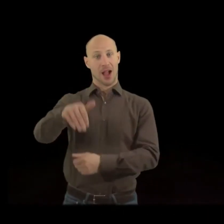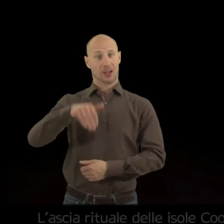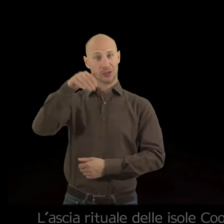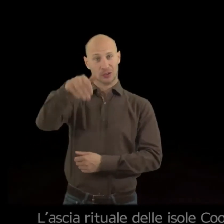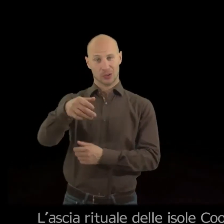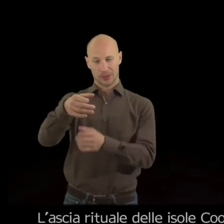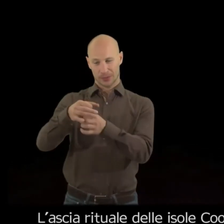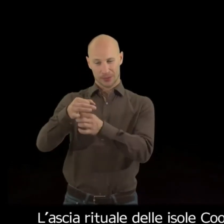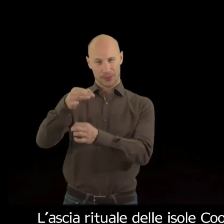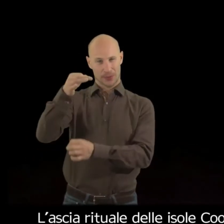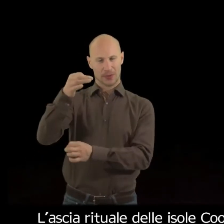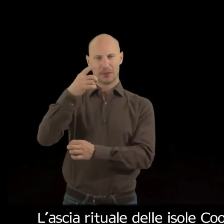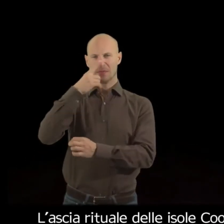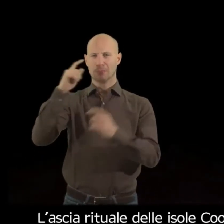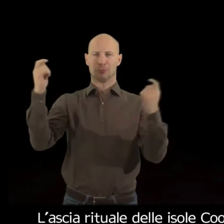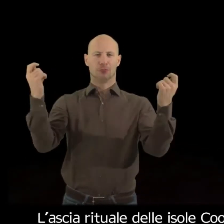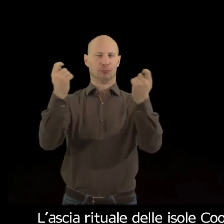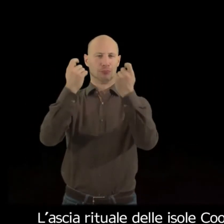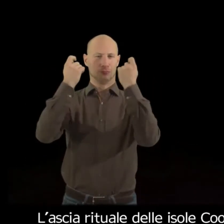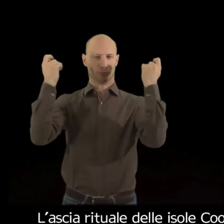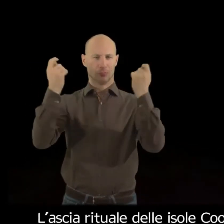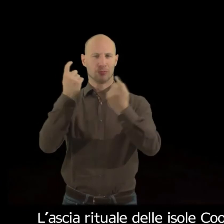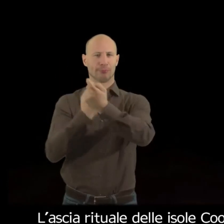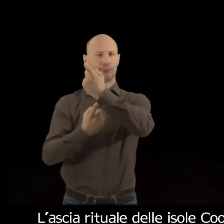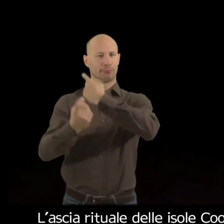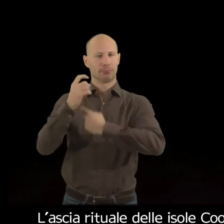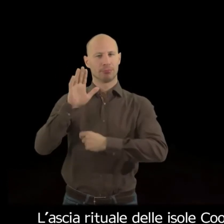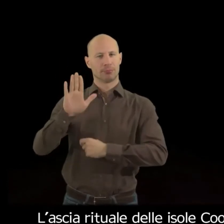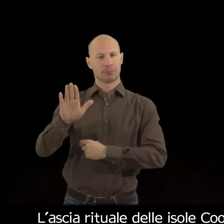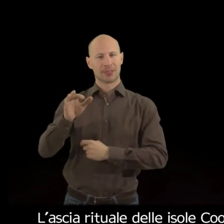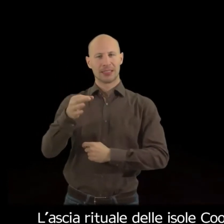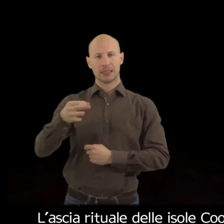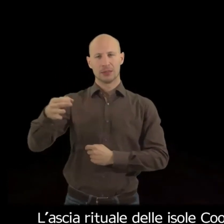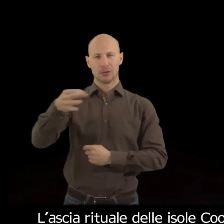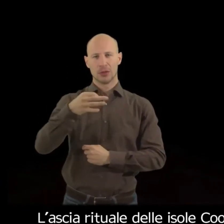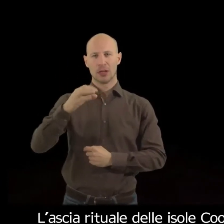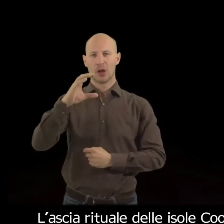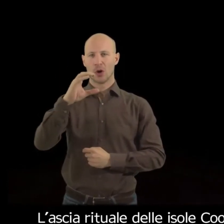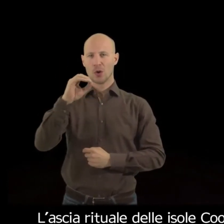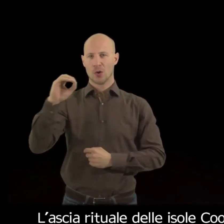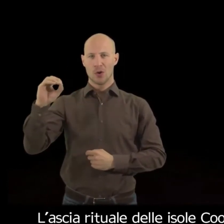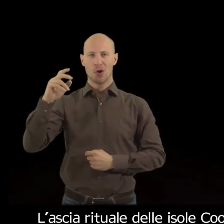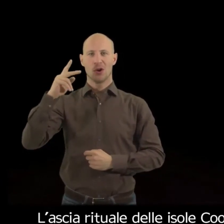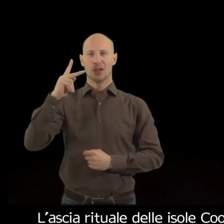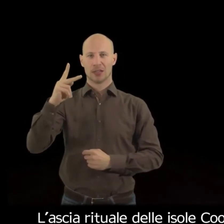L'ascia rituale delle isole Cuc, per esempio, usata come insegna di rango prima del contatto con i bianchi,